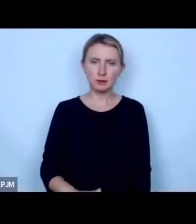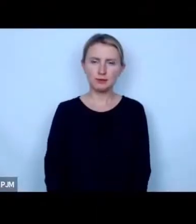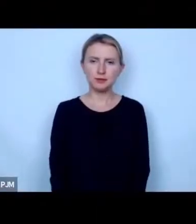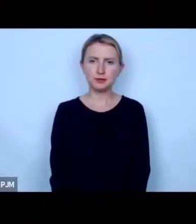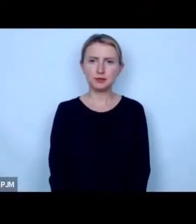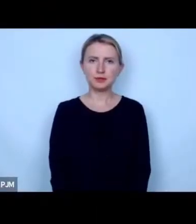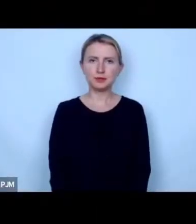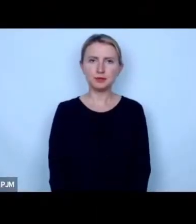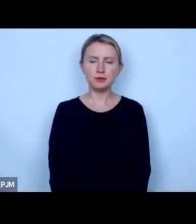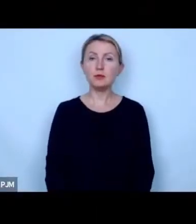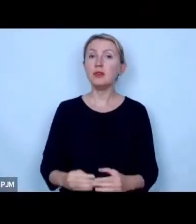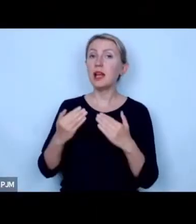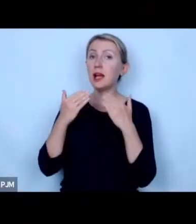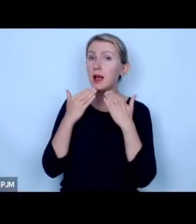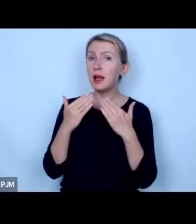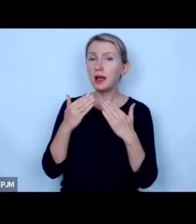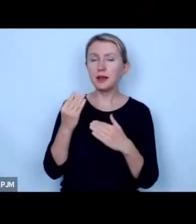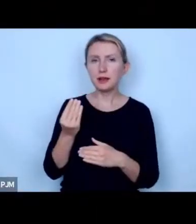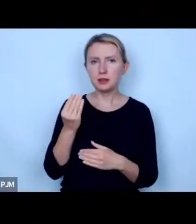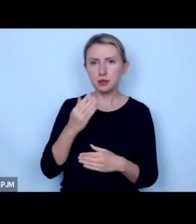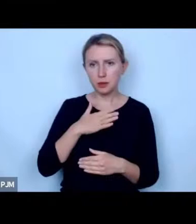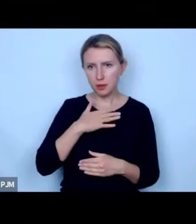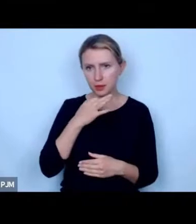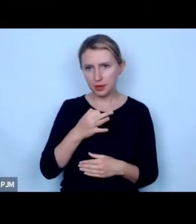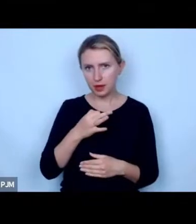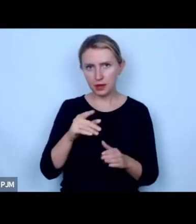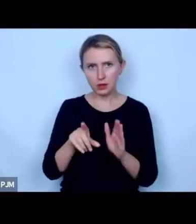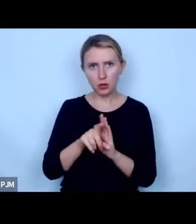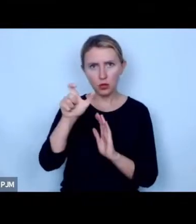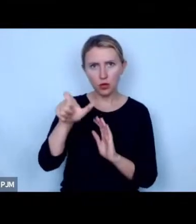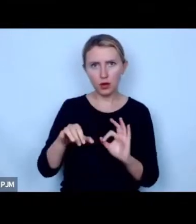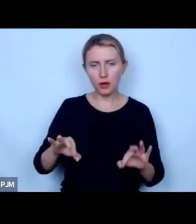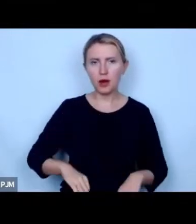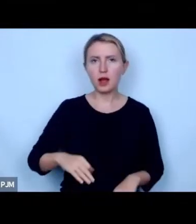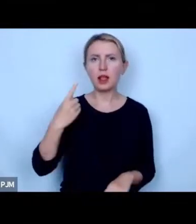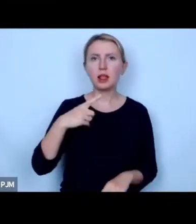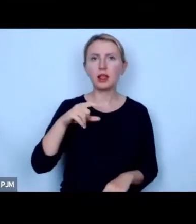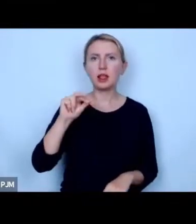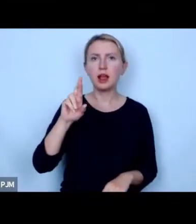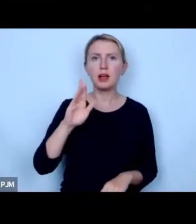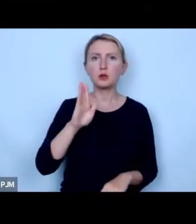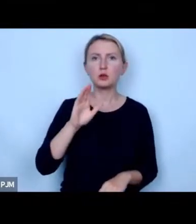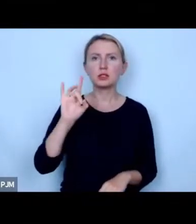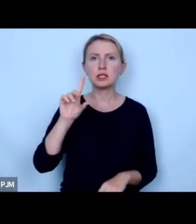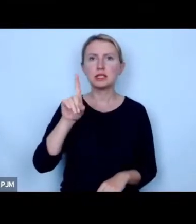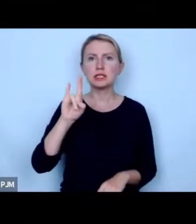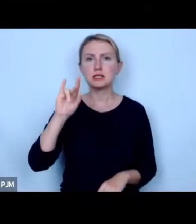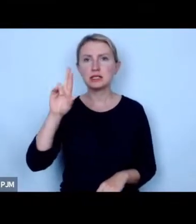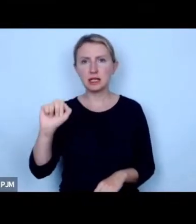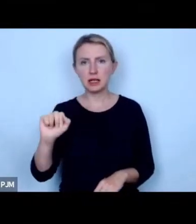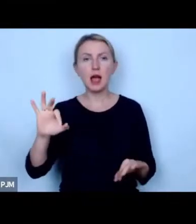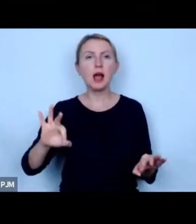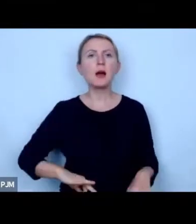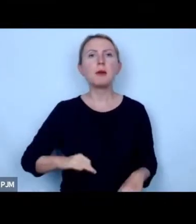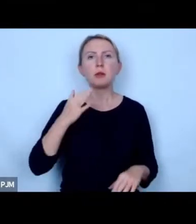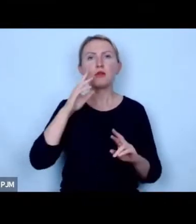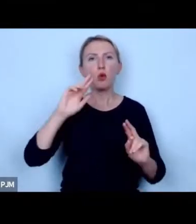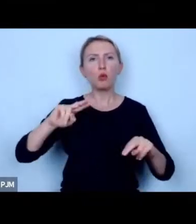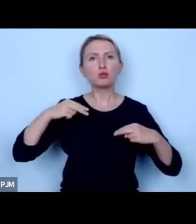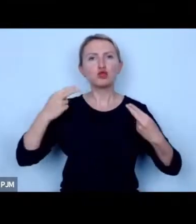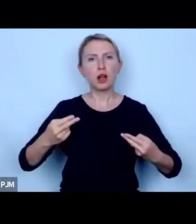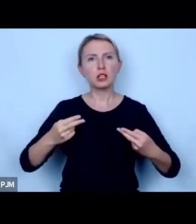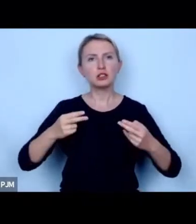dziękuję dziękuję mamy jeszcze pytanie skierowane do pana Dariusza Gzyry mówił pan o przekazie